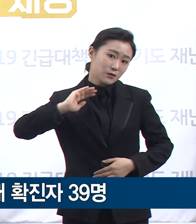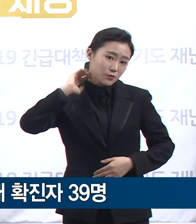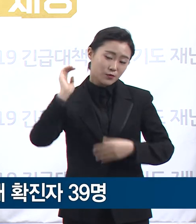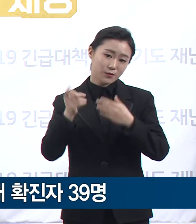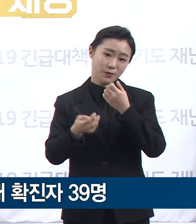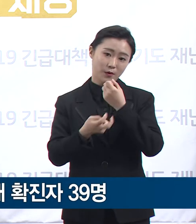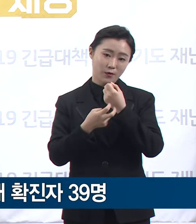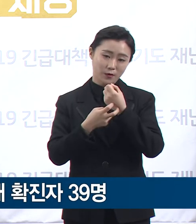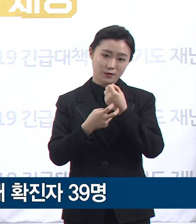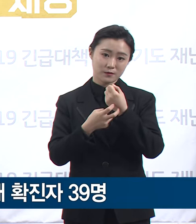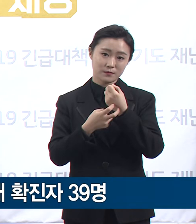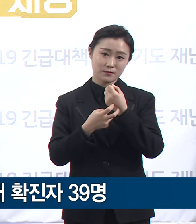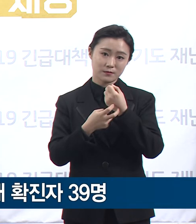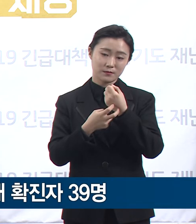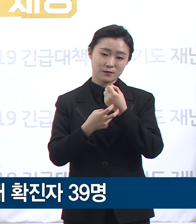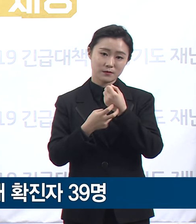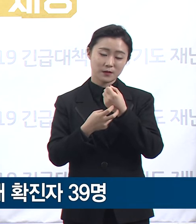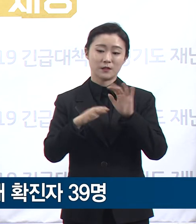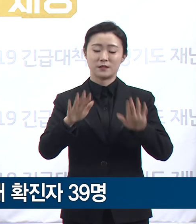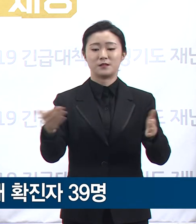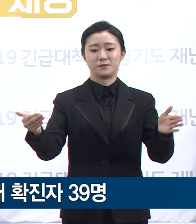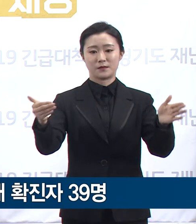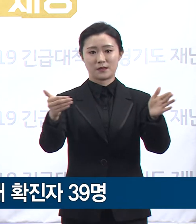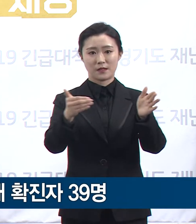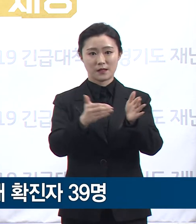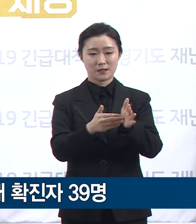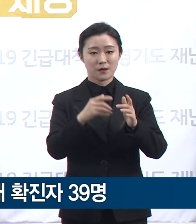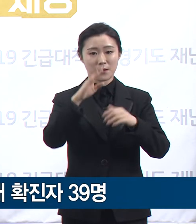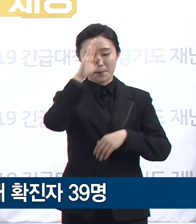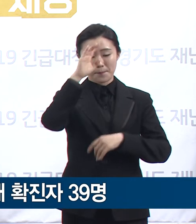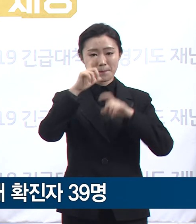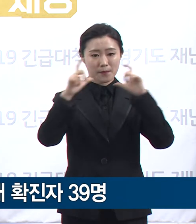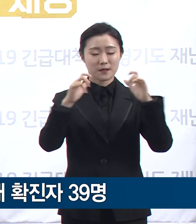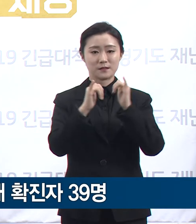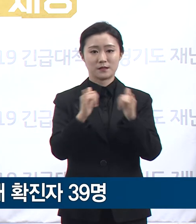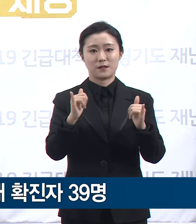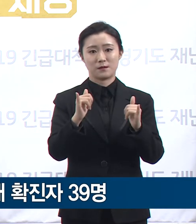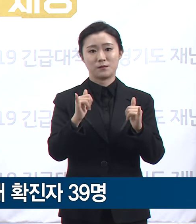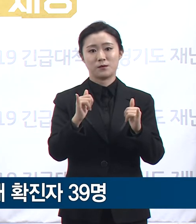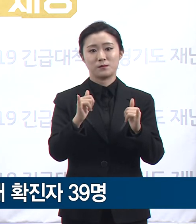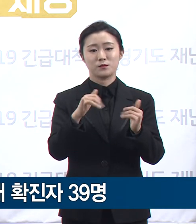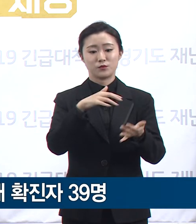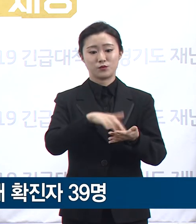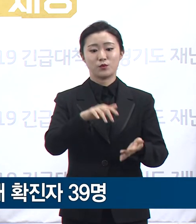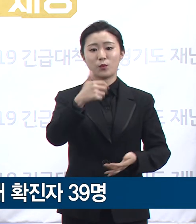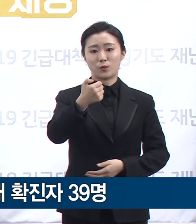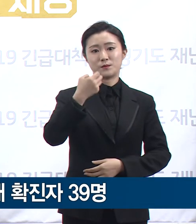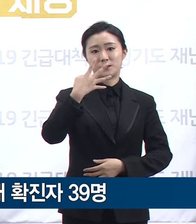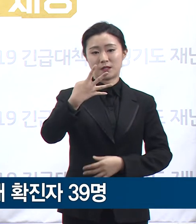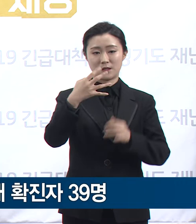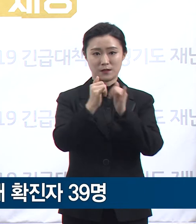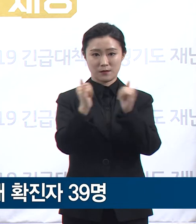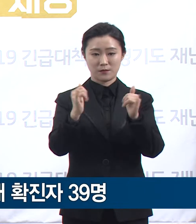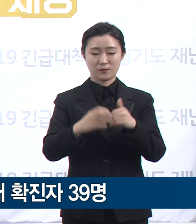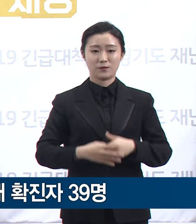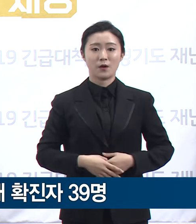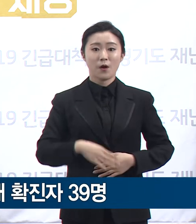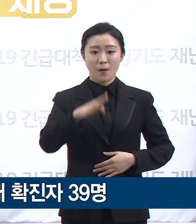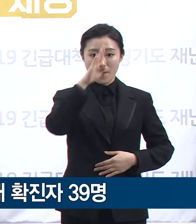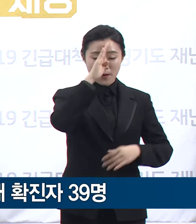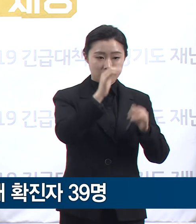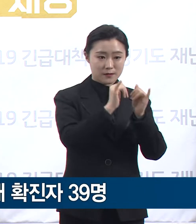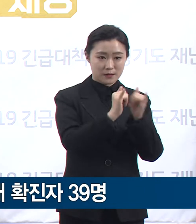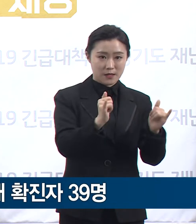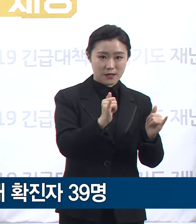확진자는 총 54명이며 이 중 도내 확진자는 39명으로 환자가 18명, 위로진이